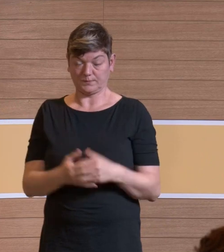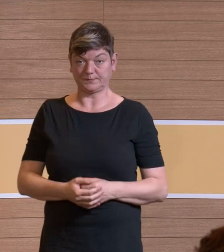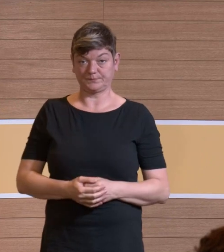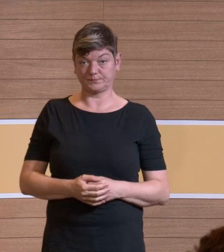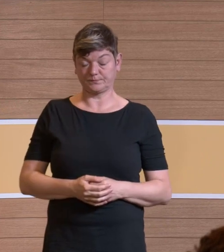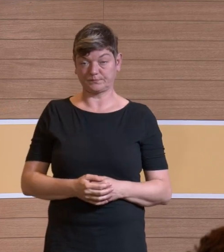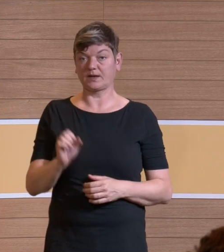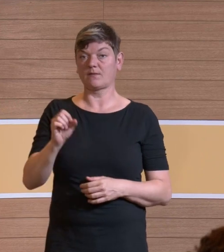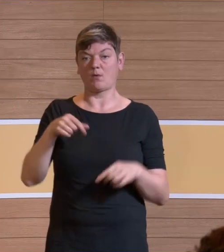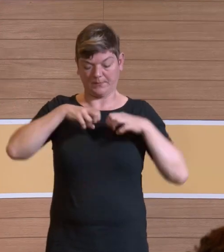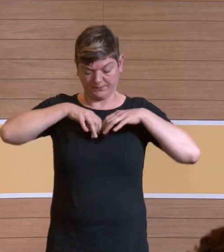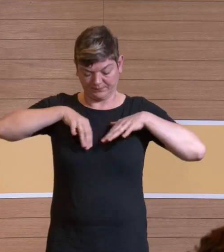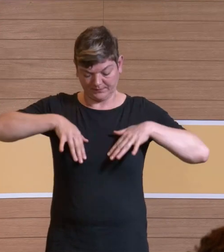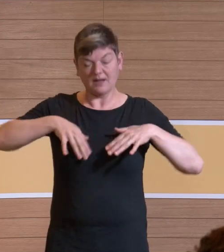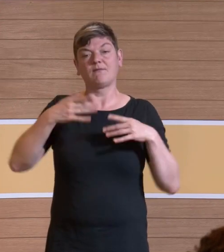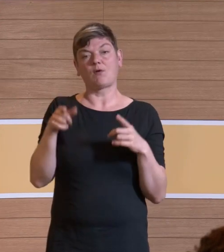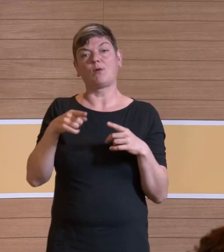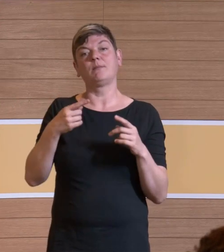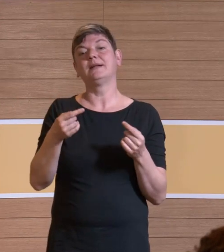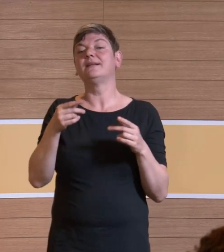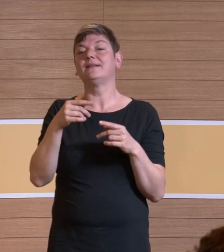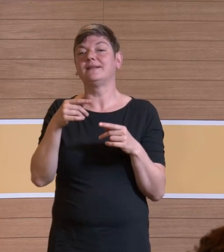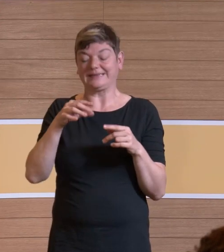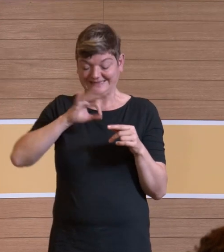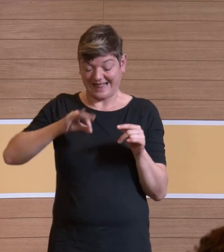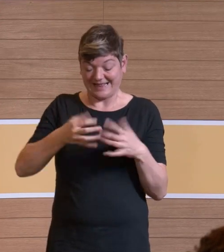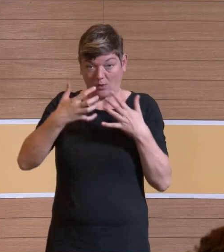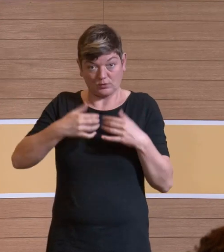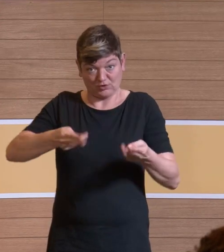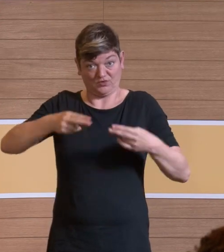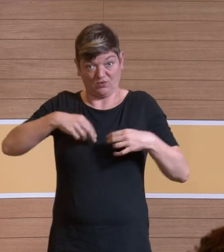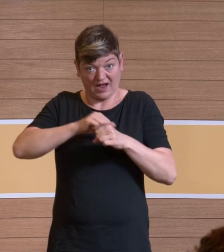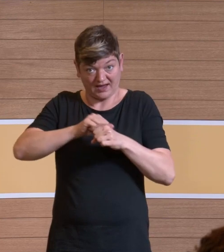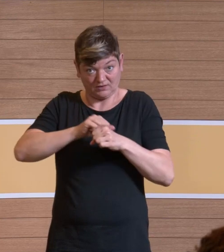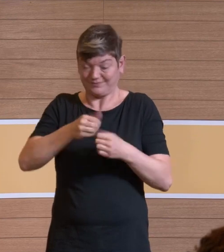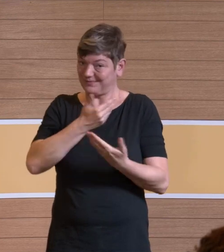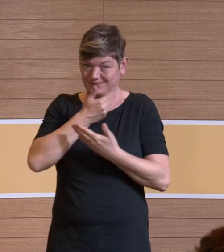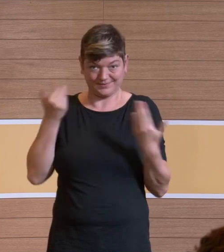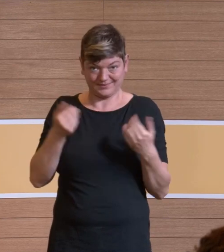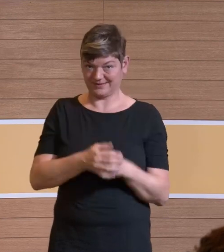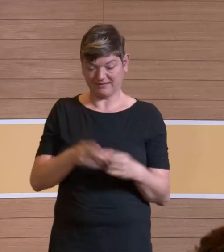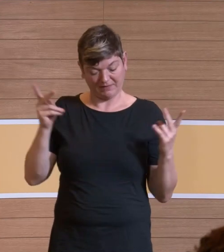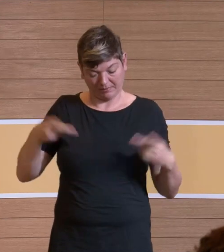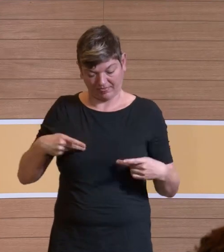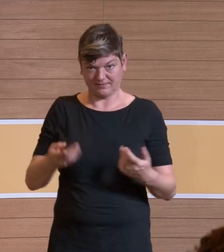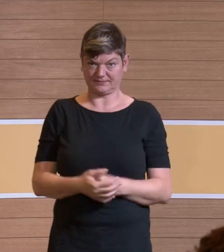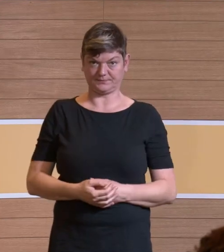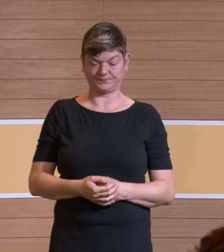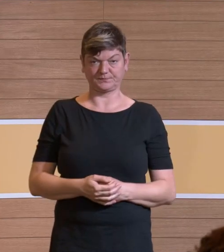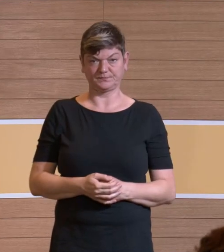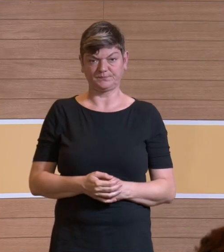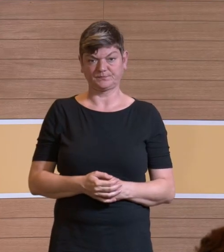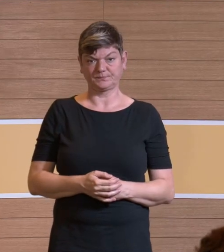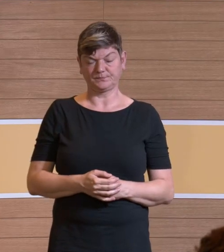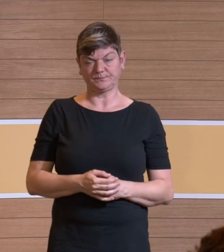deshalb, weil wir dort keine mucociliäre Clearance haben. Jetzt sagen Sie, was ist das? Was bedeutet das? Ich möchte Ihnen das einmal erklären.